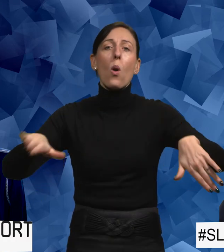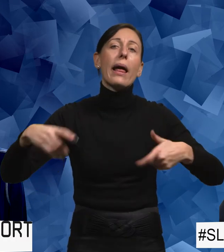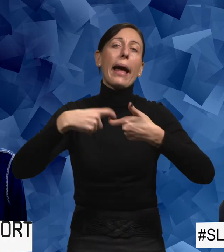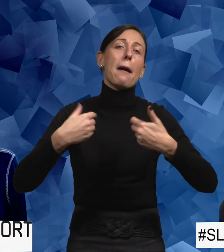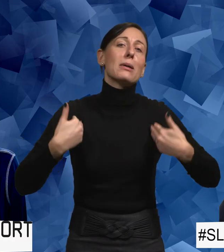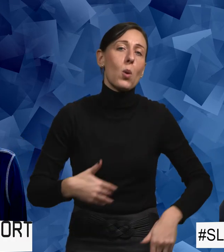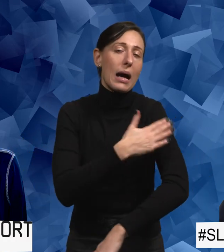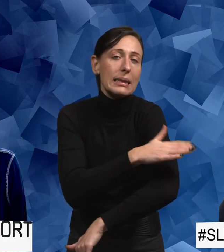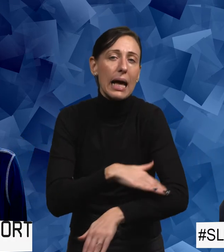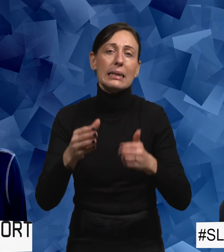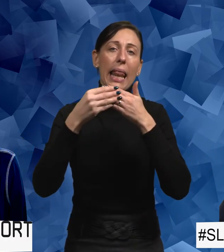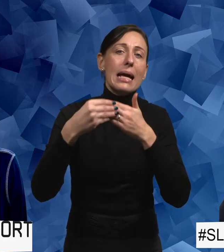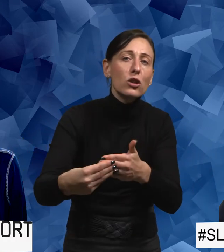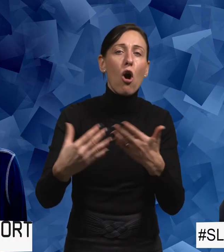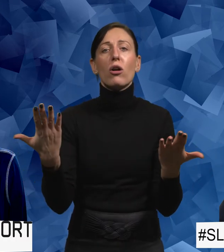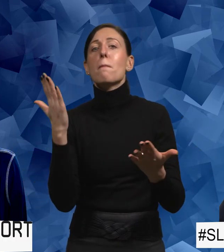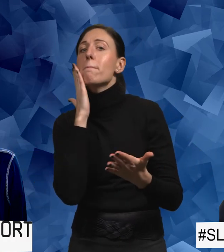personlig assistans, ledsagning,